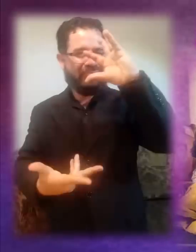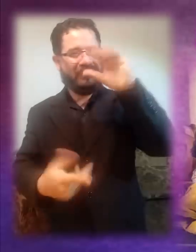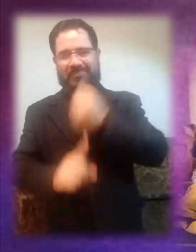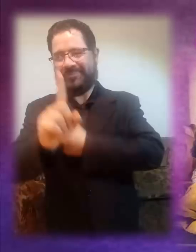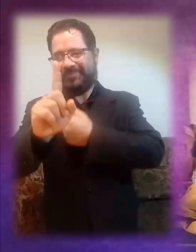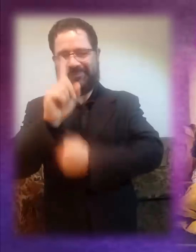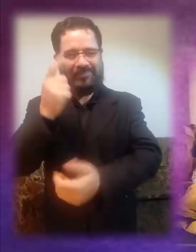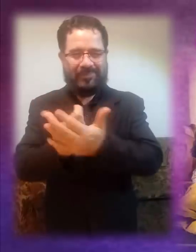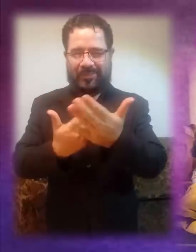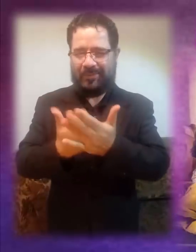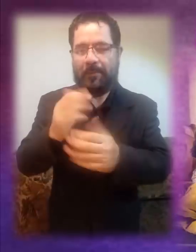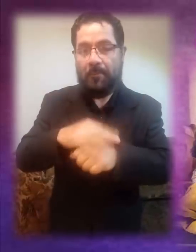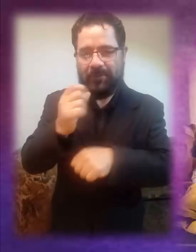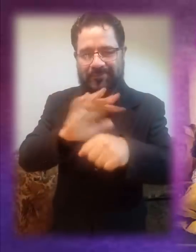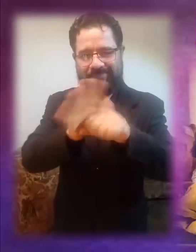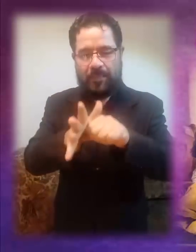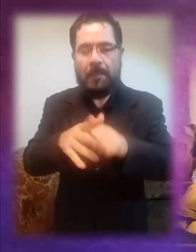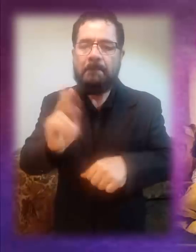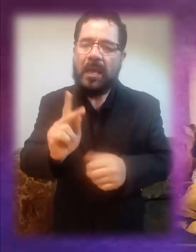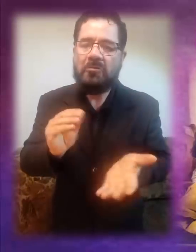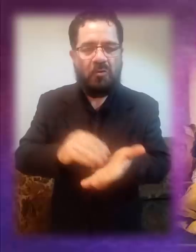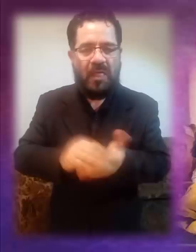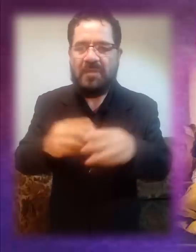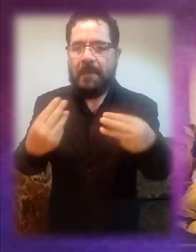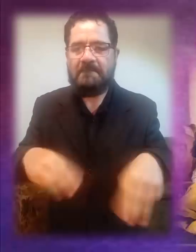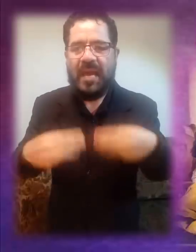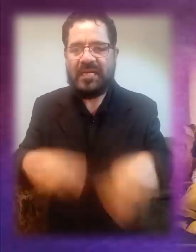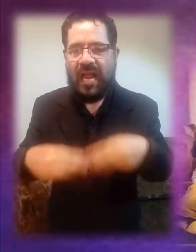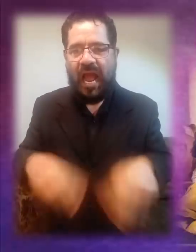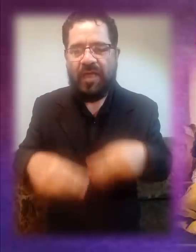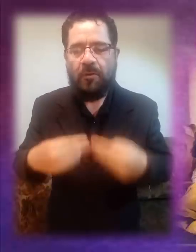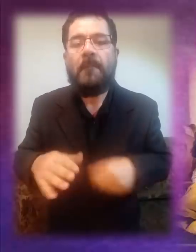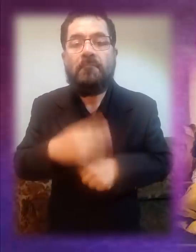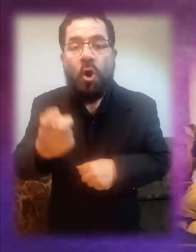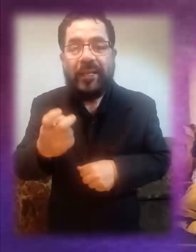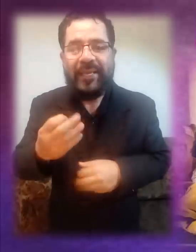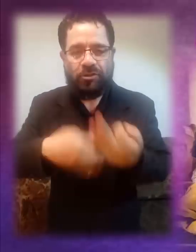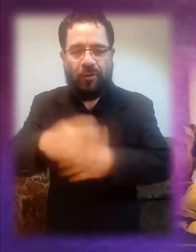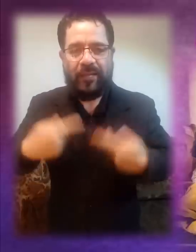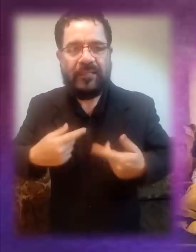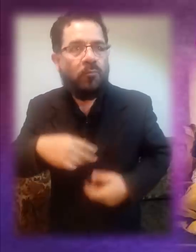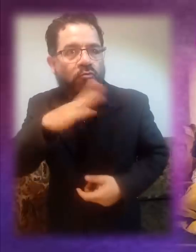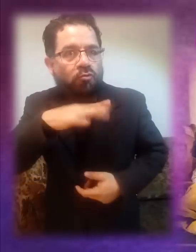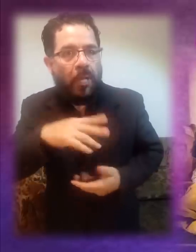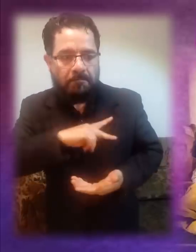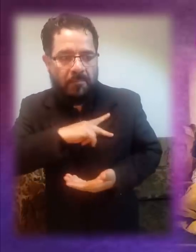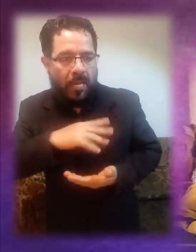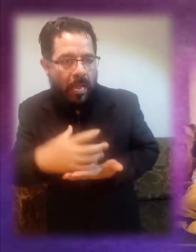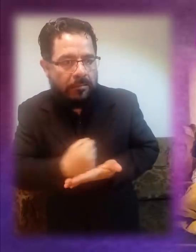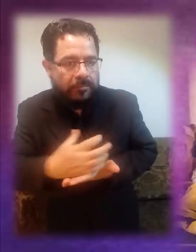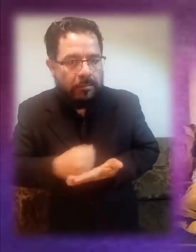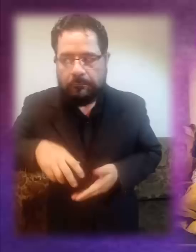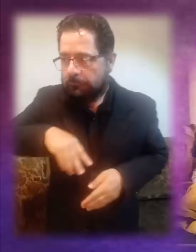provocada por la pandemia, seguimos en la época del mercado total y cada quien busca su propia